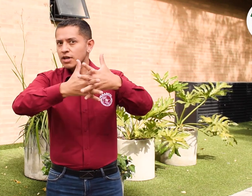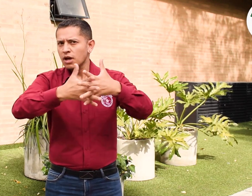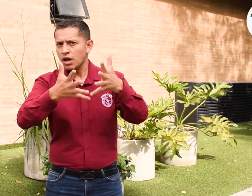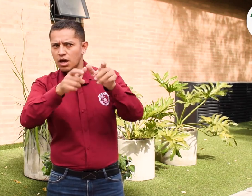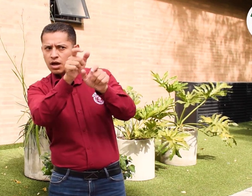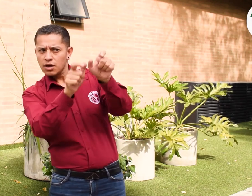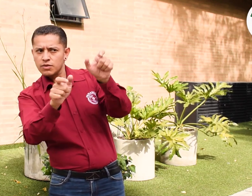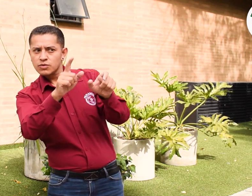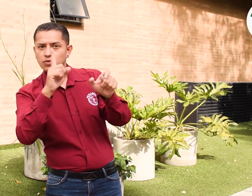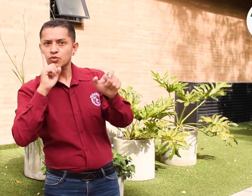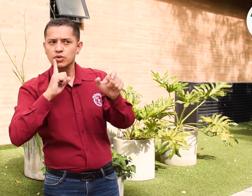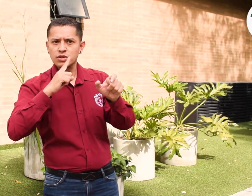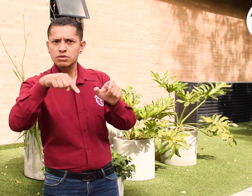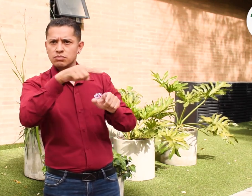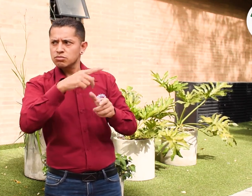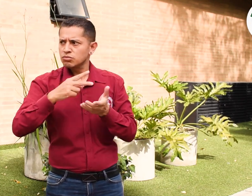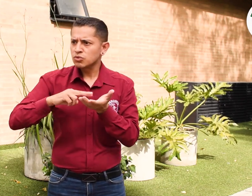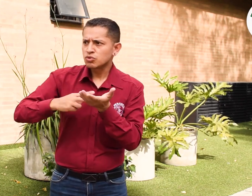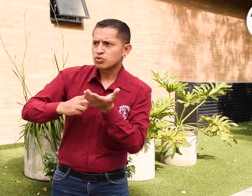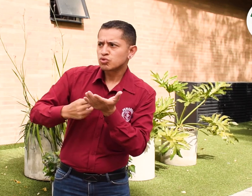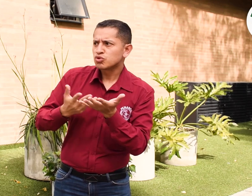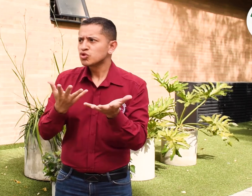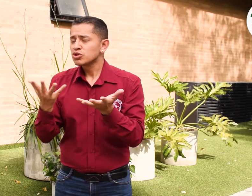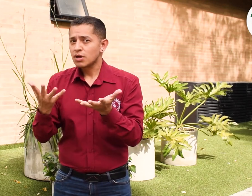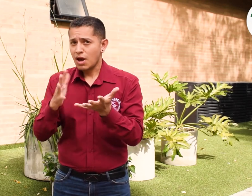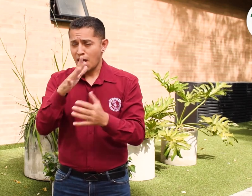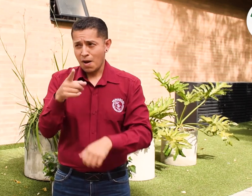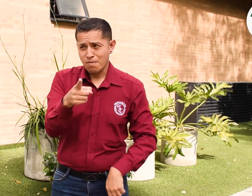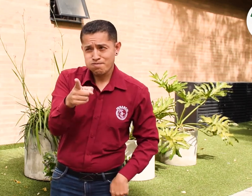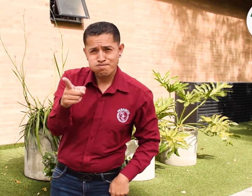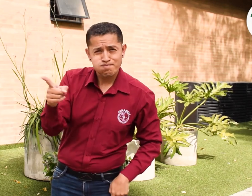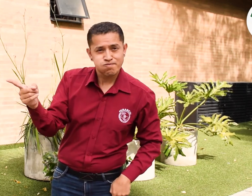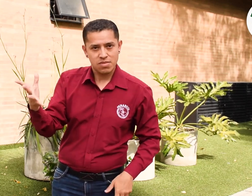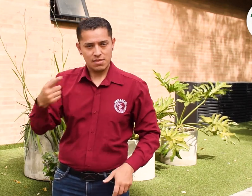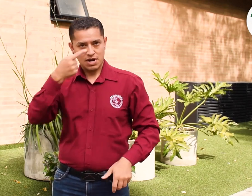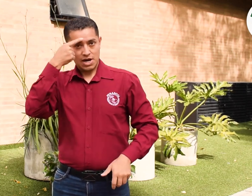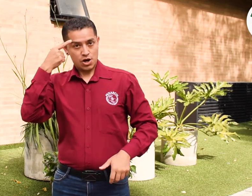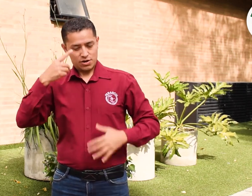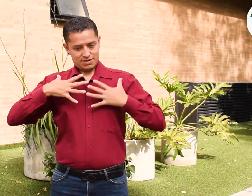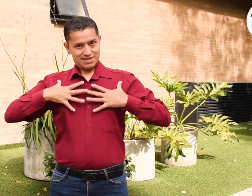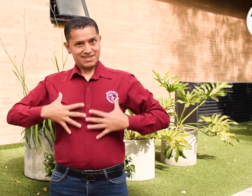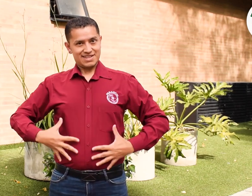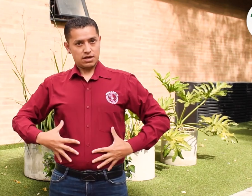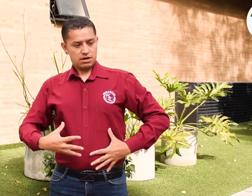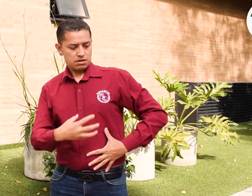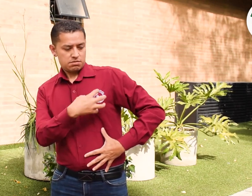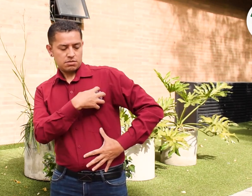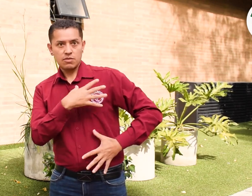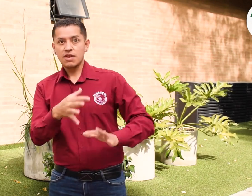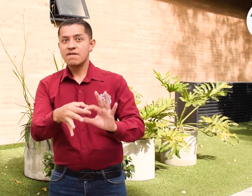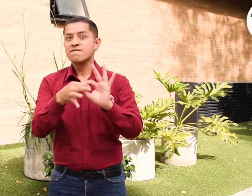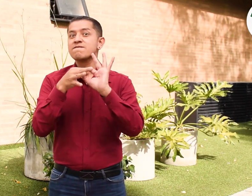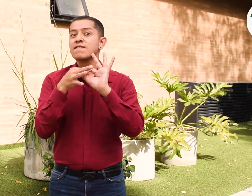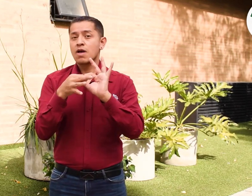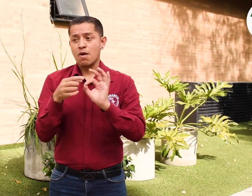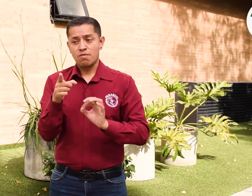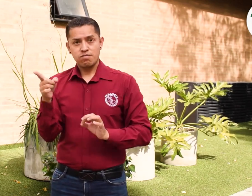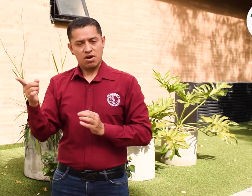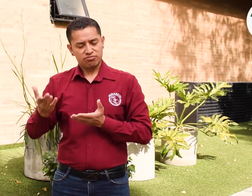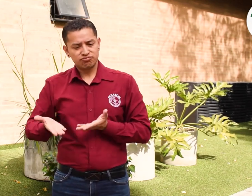podrán identificar a los intérpretes. Ellos estarán con camisa negra que tiene el logo de FENASCOL. Estarán allí para